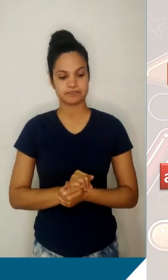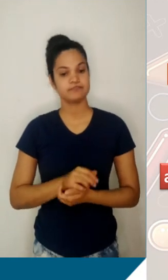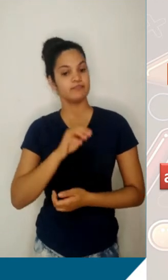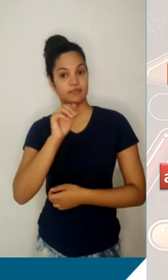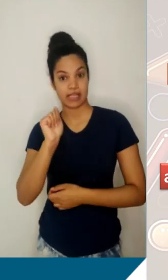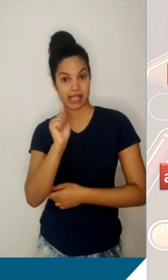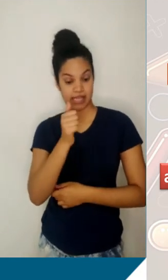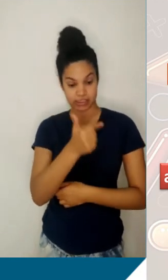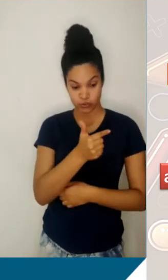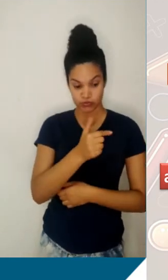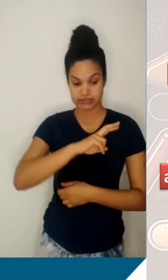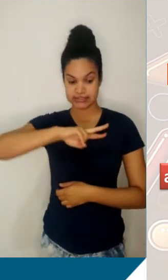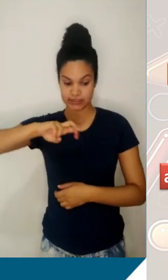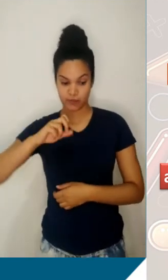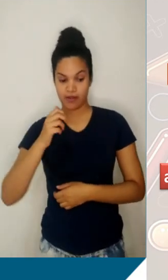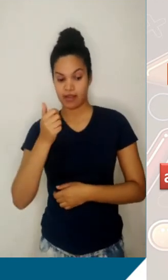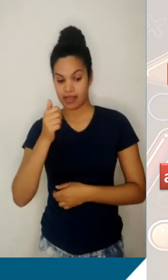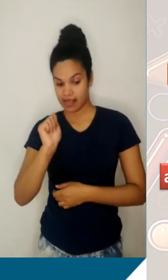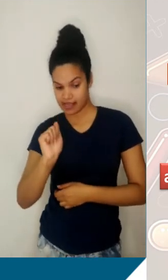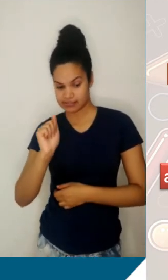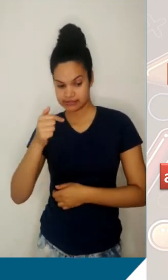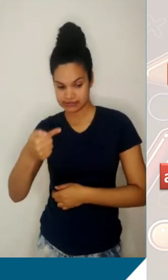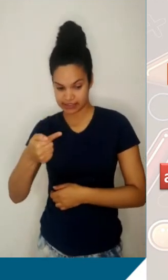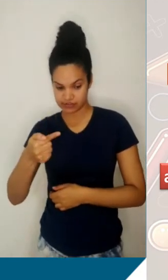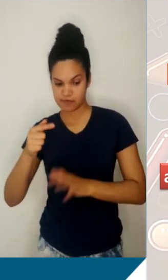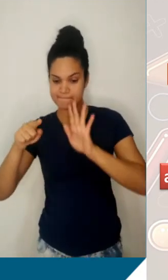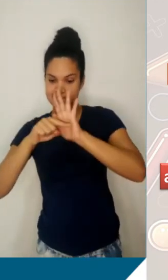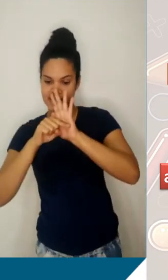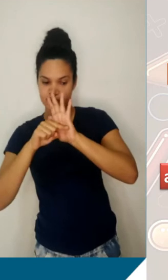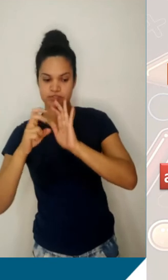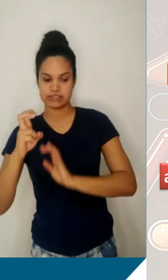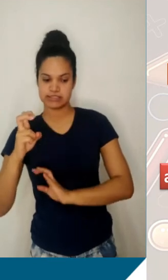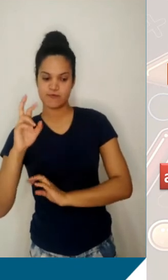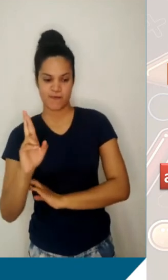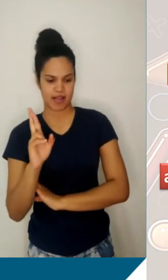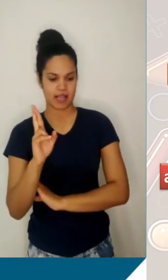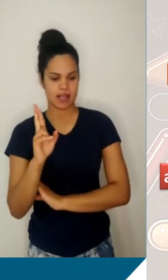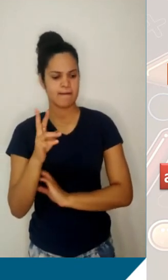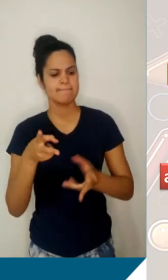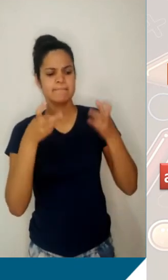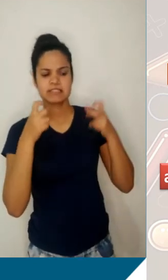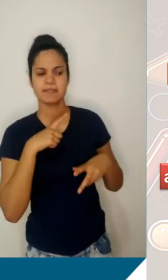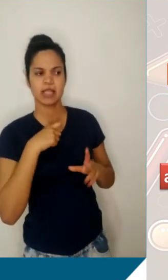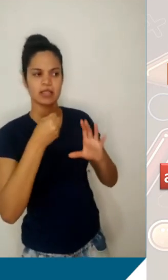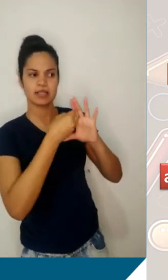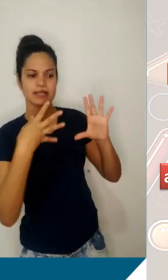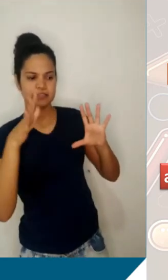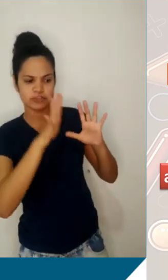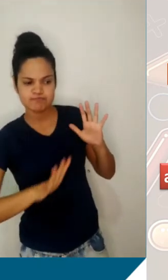O A2 é o A2 é menos cinco razões. Reparem que há uma característica fundamental entre